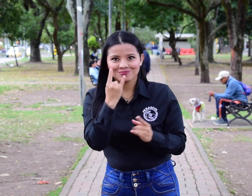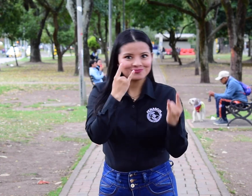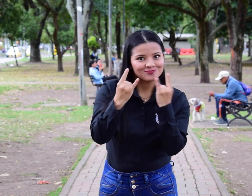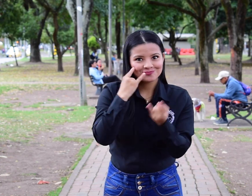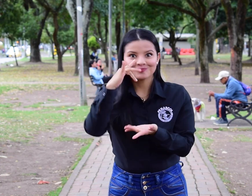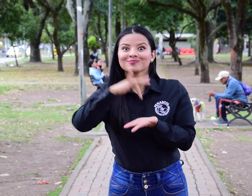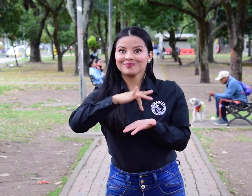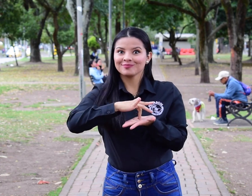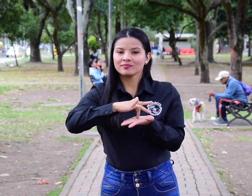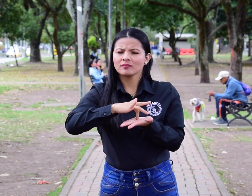¿cuál será la temática?